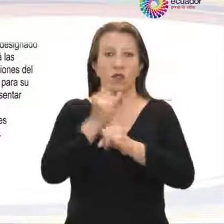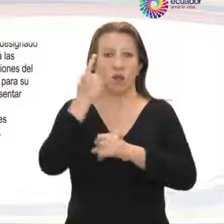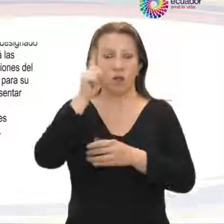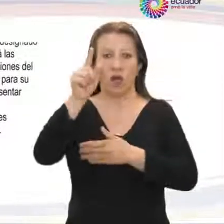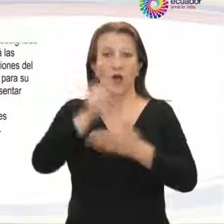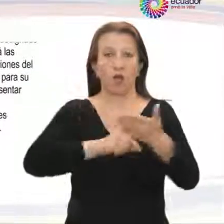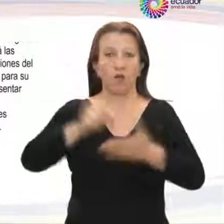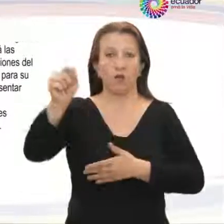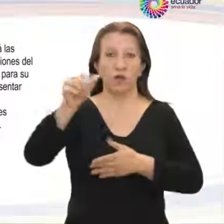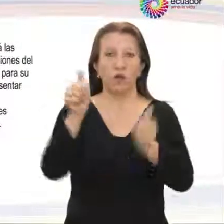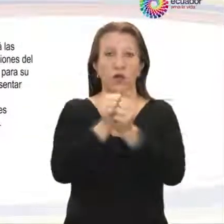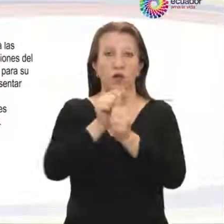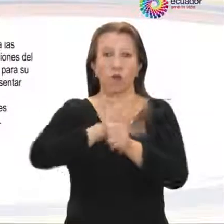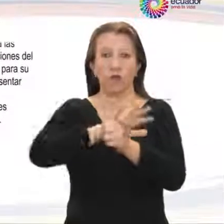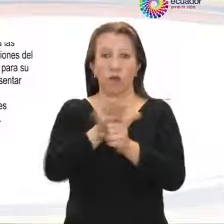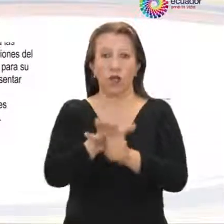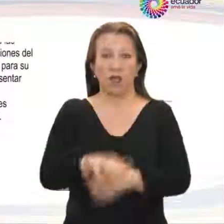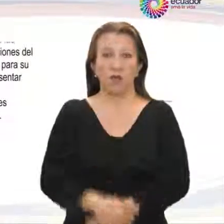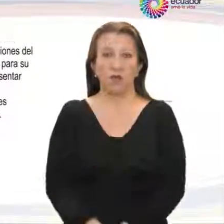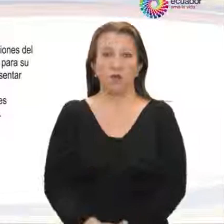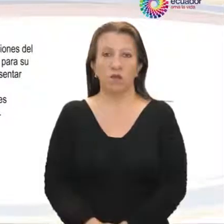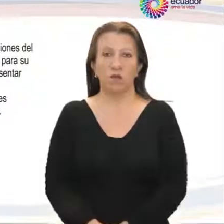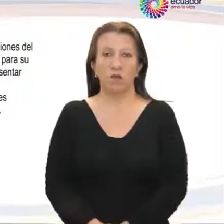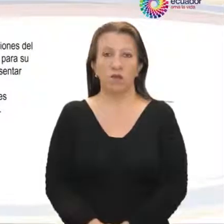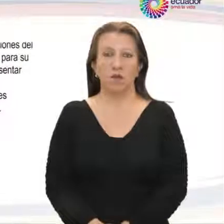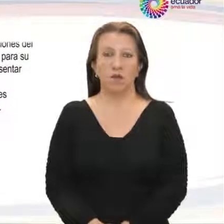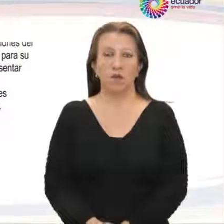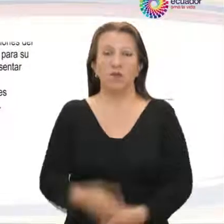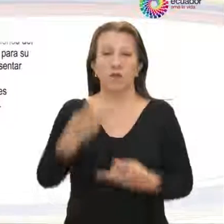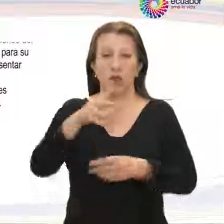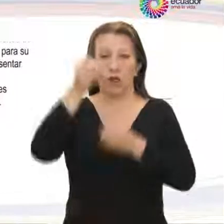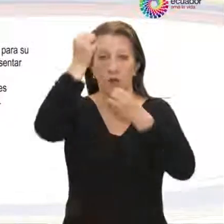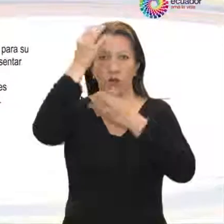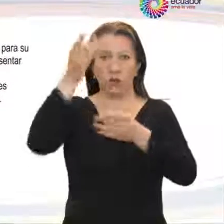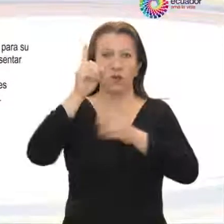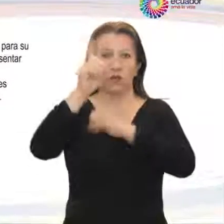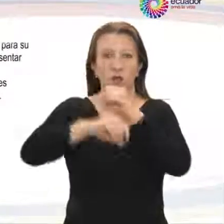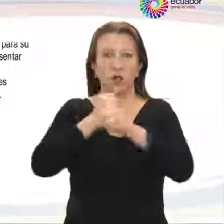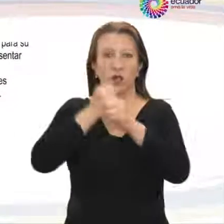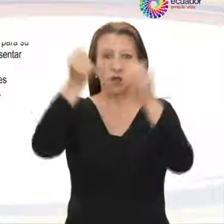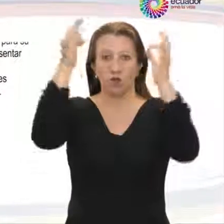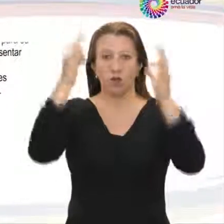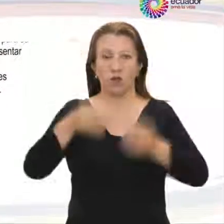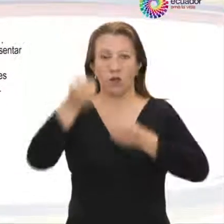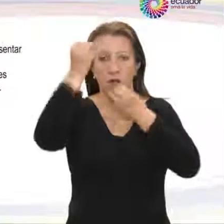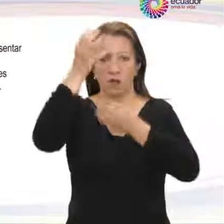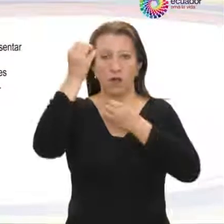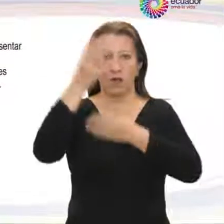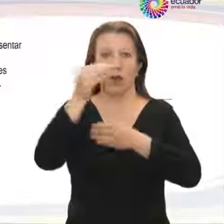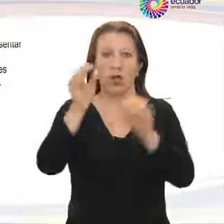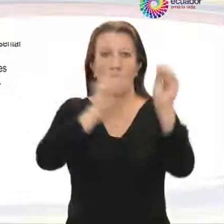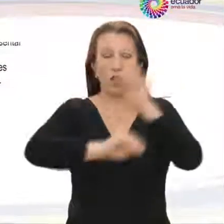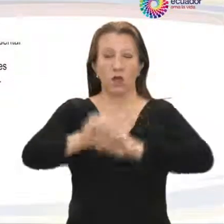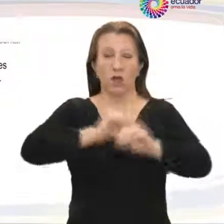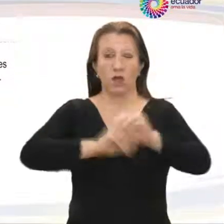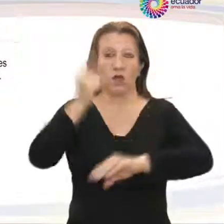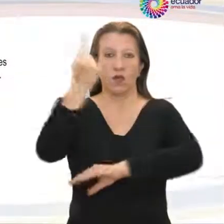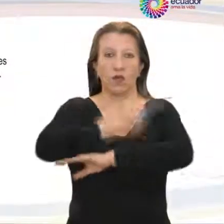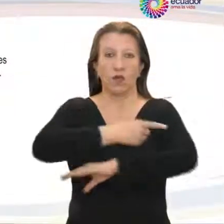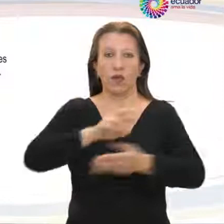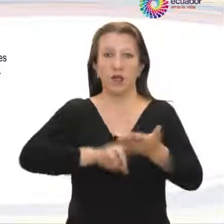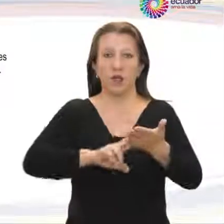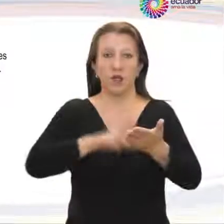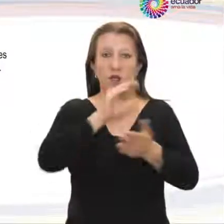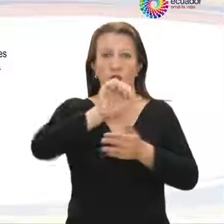su respectiva aprobación por parte del Pleno, presentar el Informe Anual de Rendición de Cuentas, elaborar el orden del día